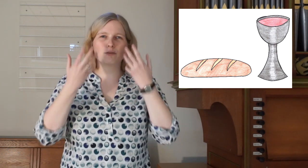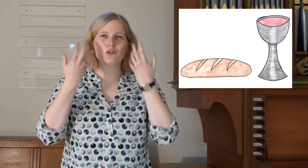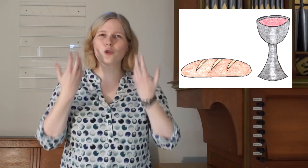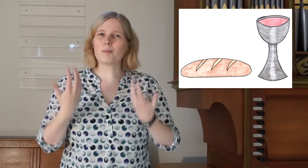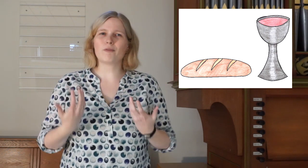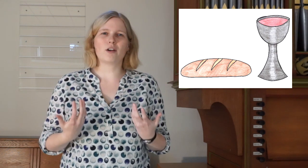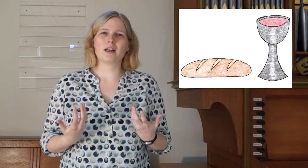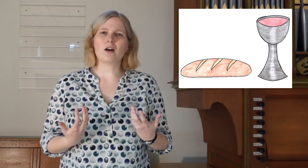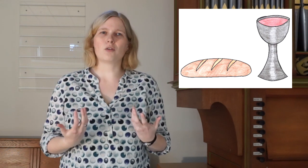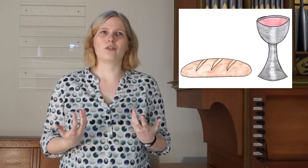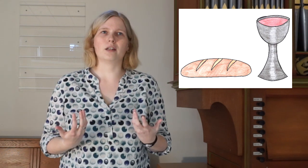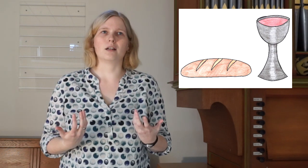wie Schuppen von den Augen fiel.